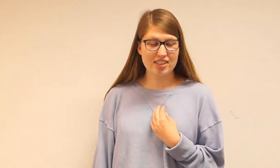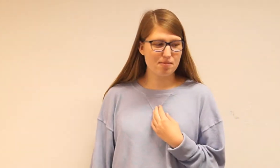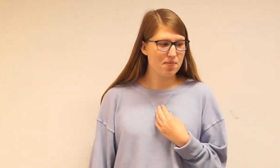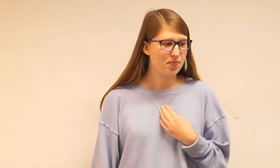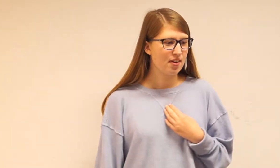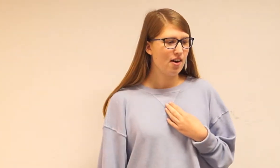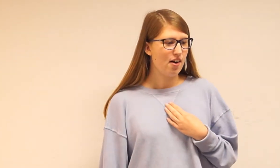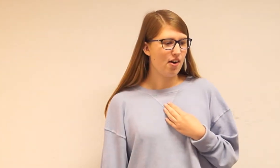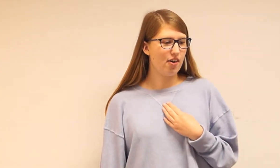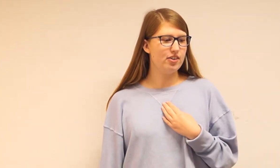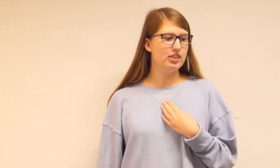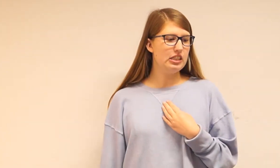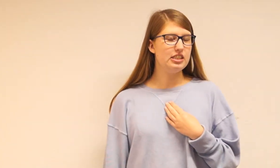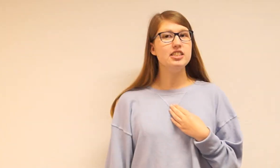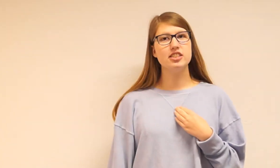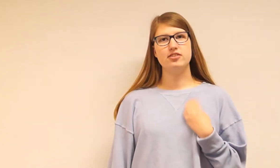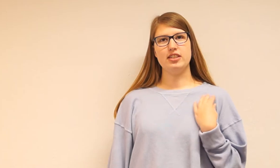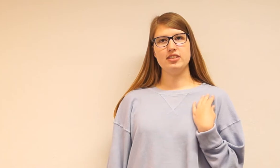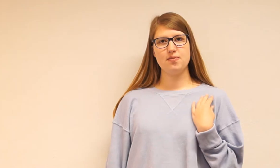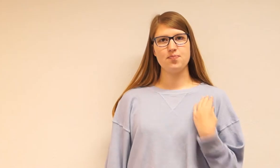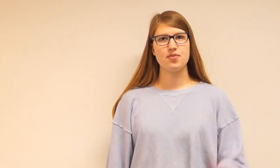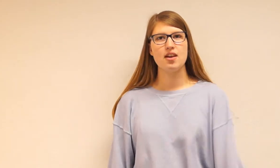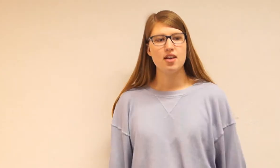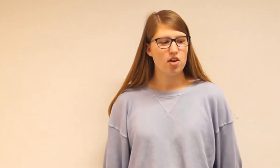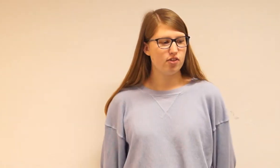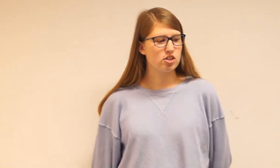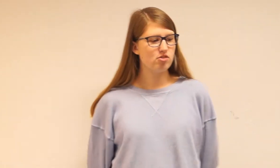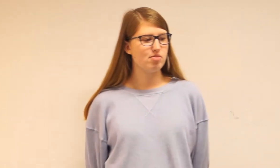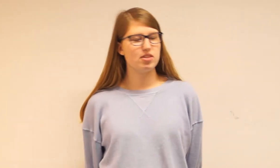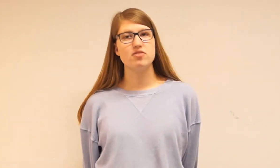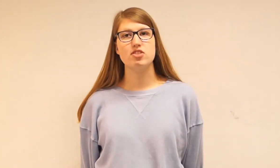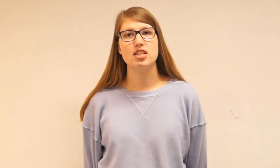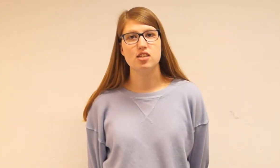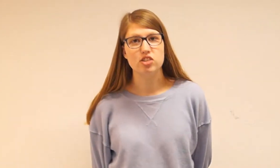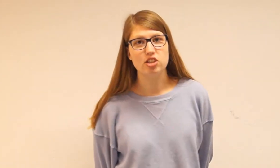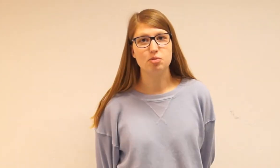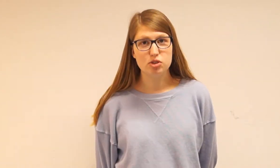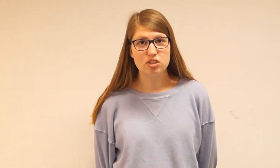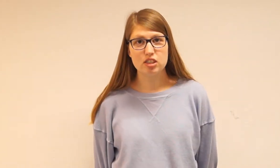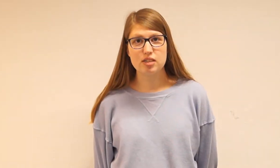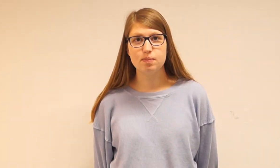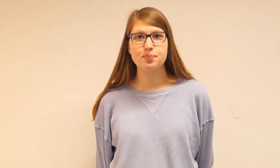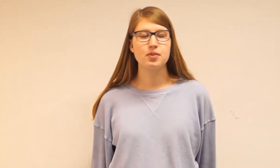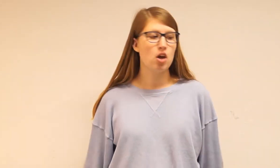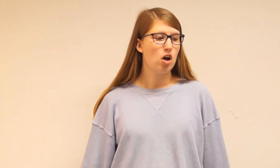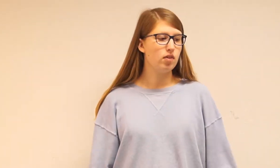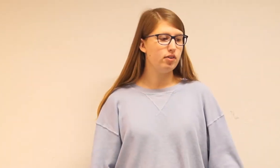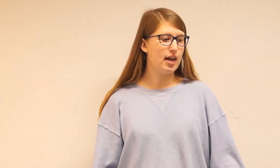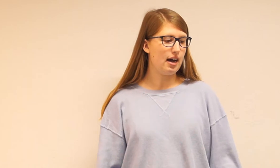klip Og tidseffekt Først så vil jeg fortælle jer noget om synlig klip Hvor vi her